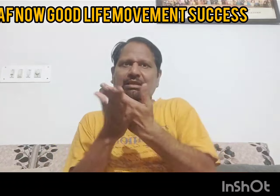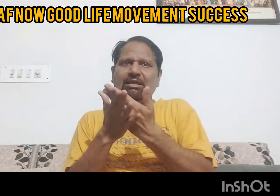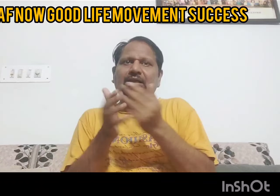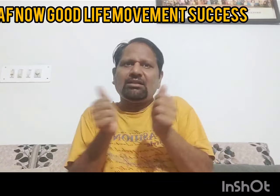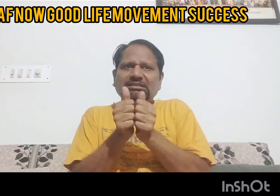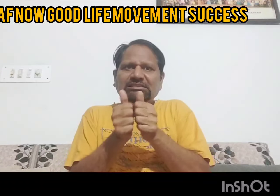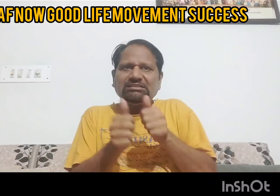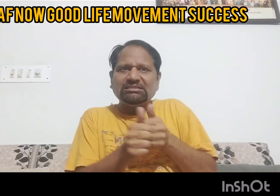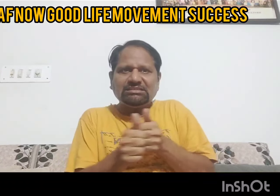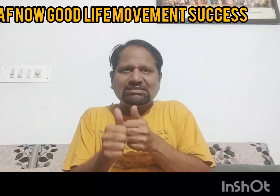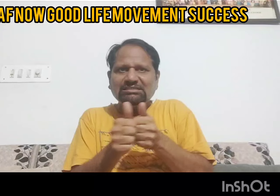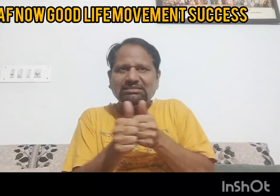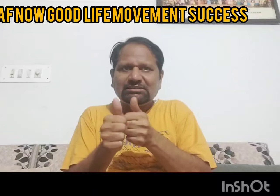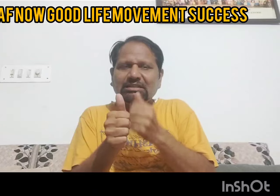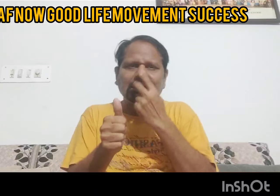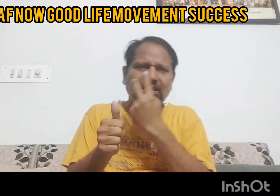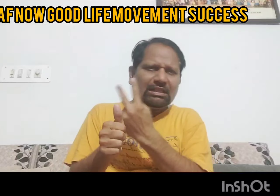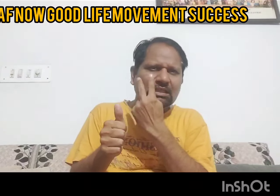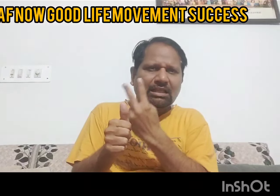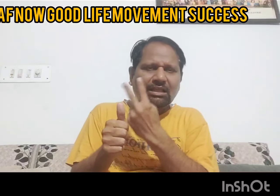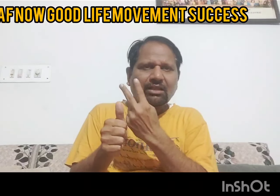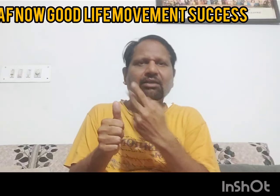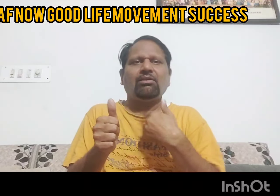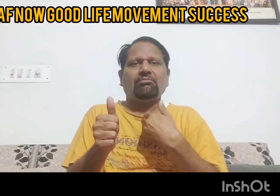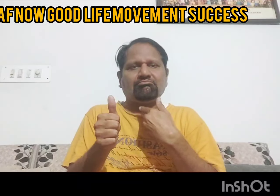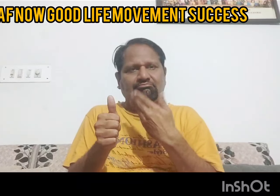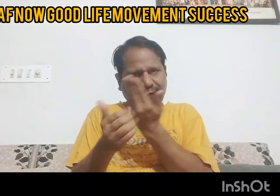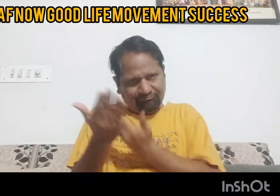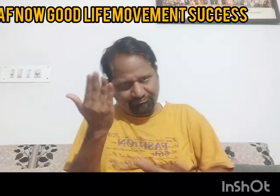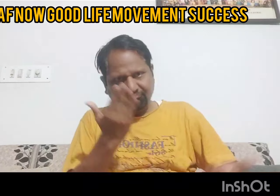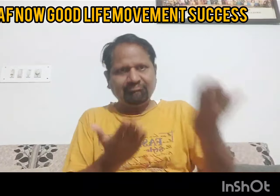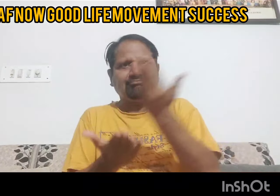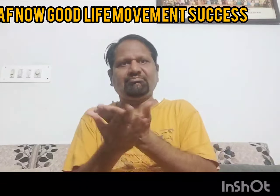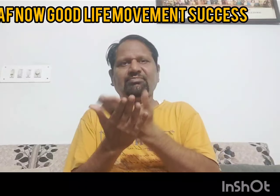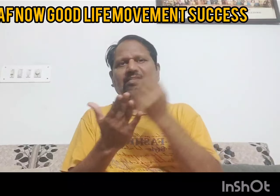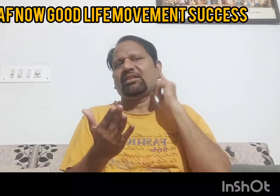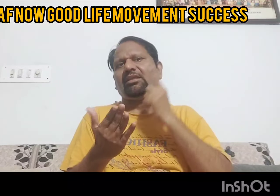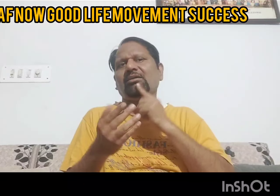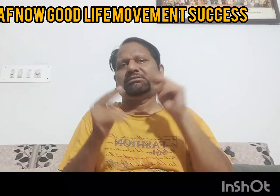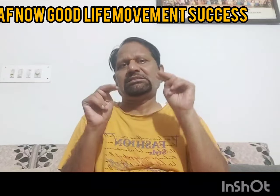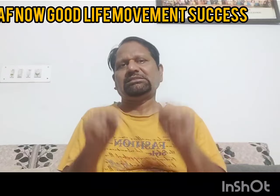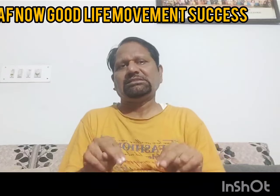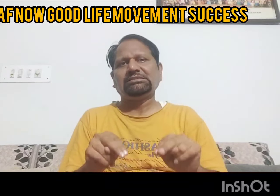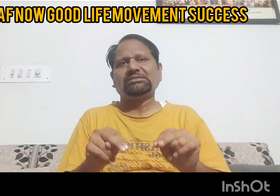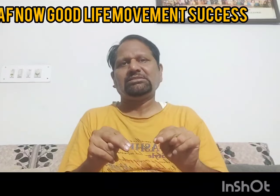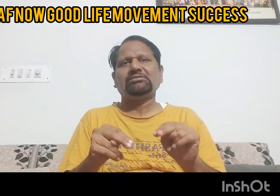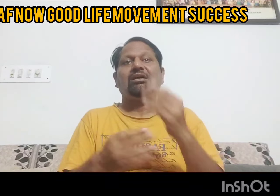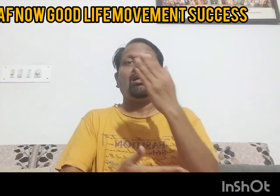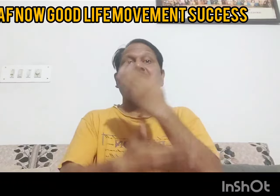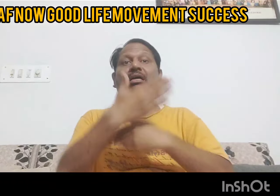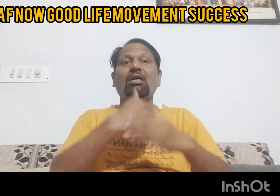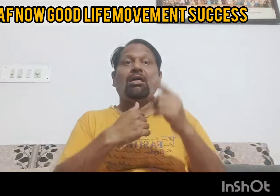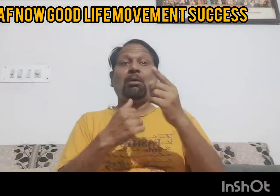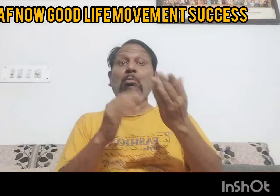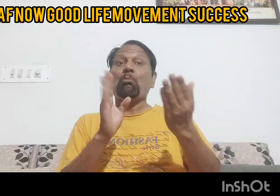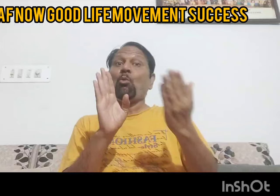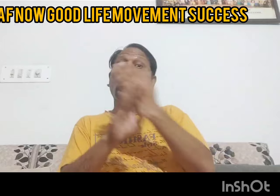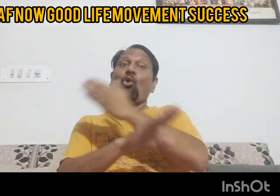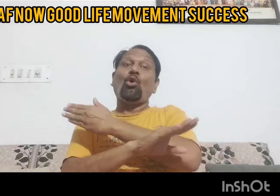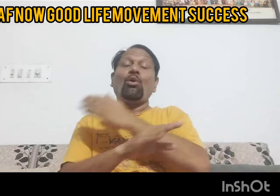और फिर मैंने अनिल तिरवेदी जी जो सिनियर एडवोकेट थे हाई कोर्ट की मैं आशिस चोवेजी के सांद मिल का प्रयास किया और